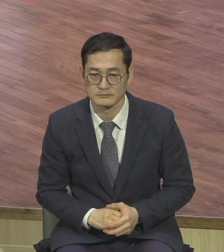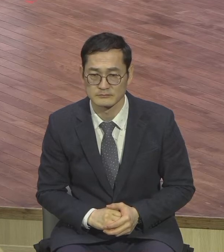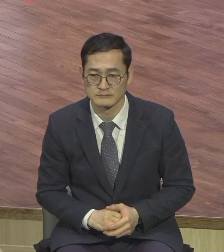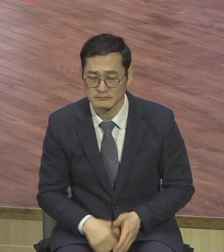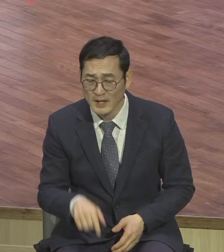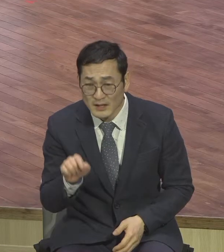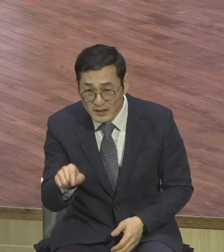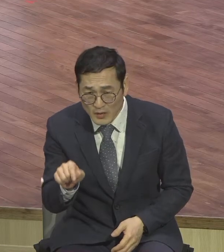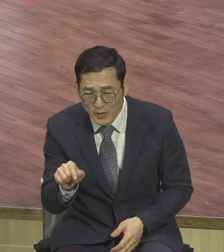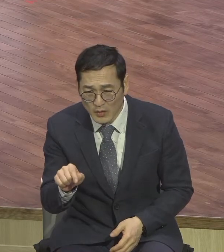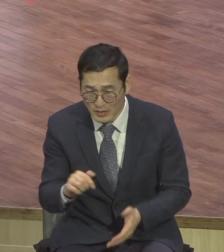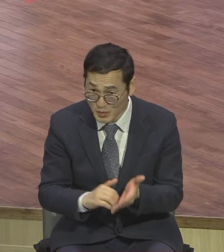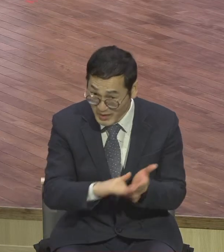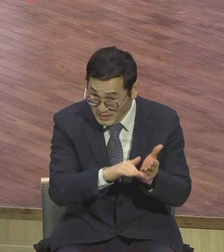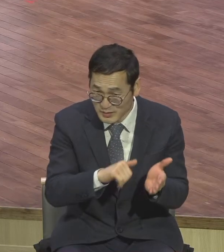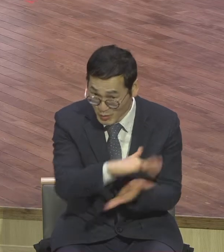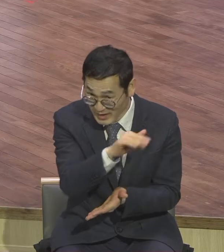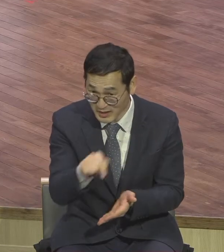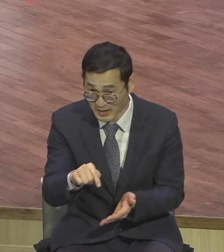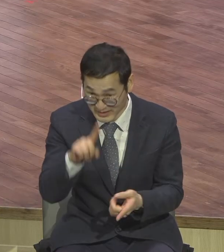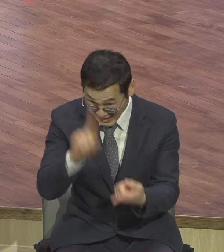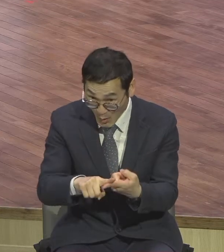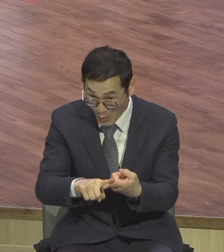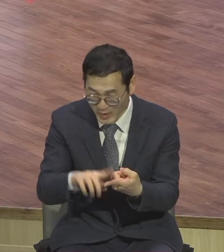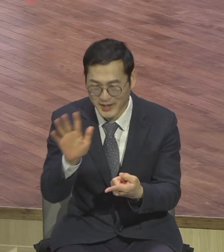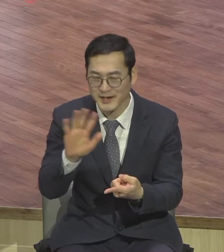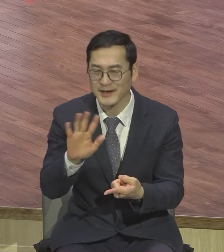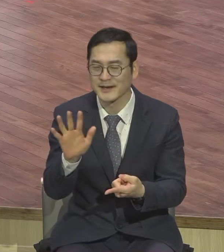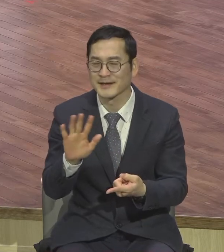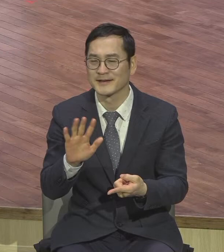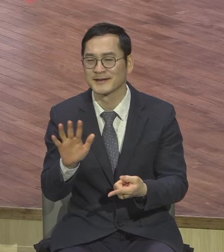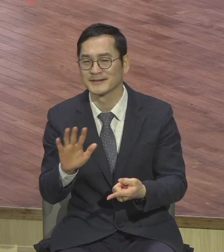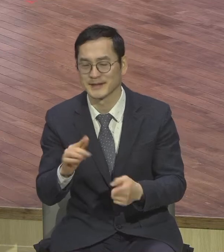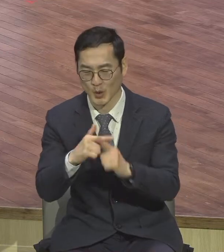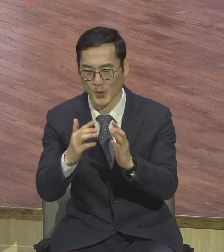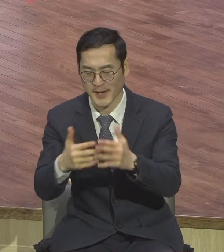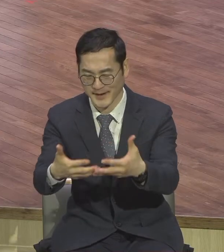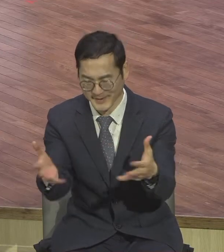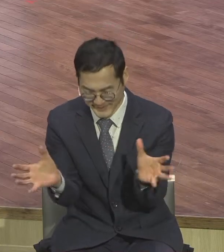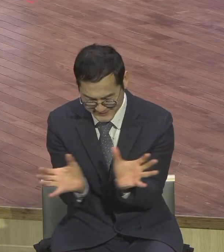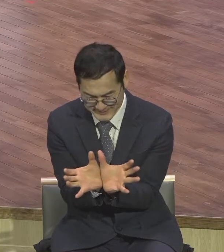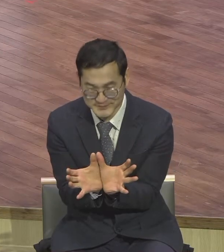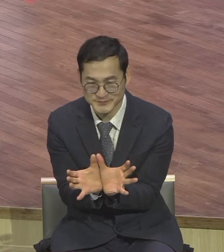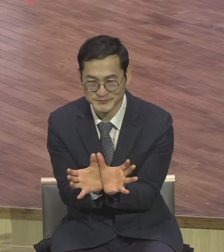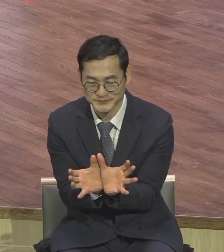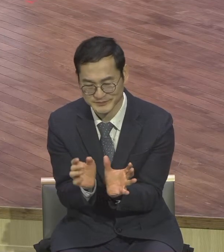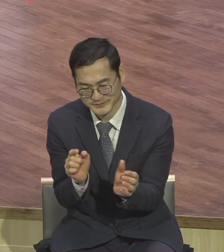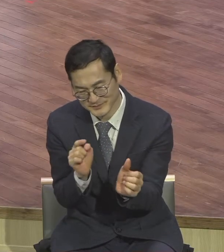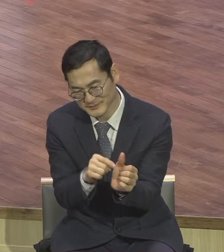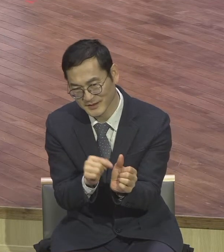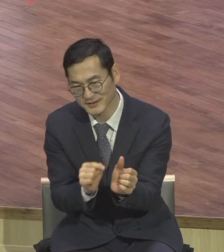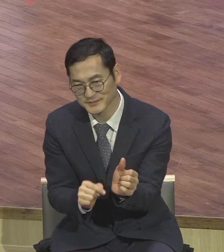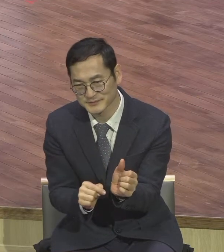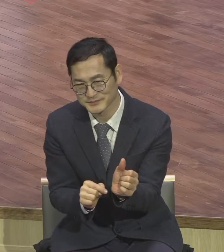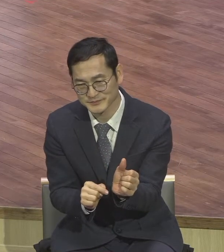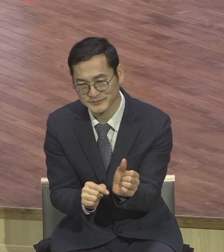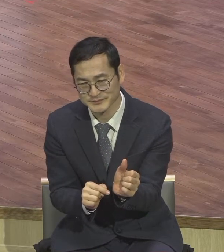핵심이 뭐냐 교회의 공통체 안에 있는 형제가 어떤 실수를 했을 때